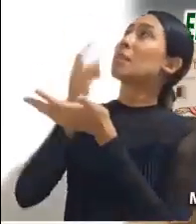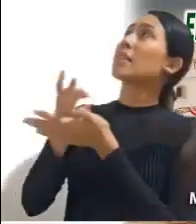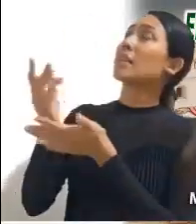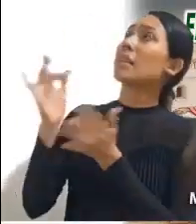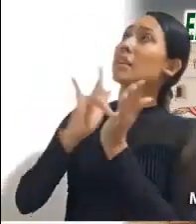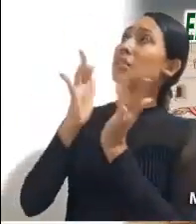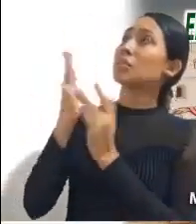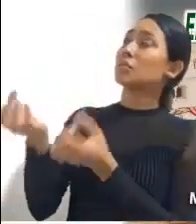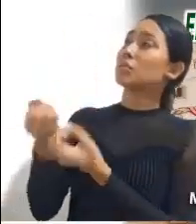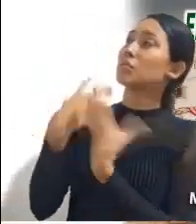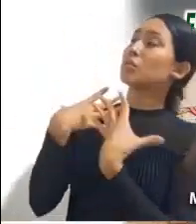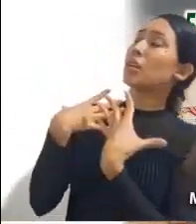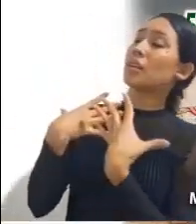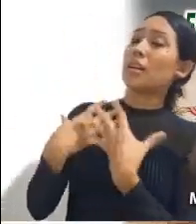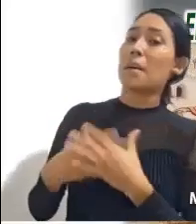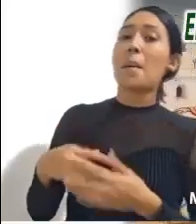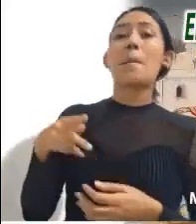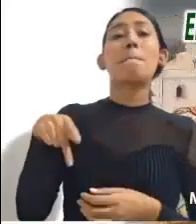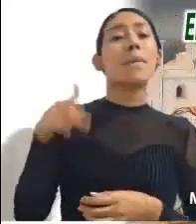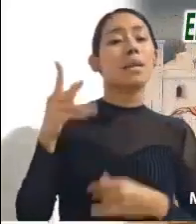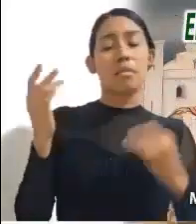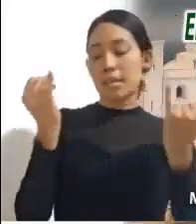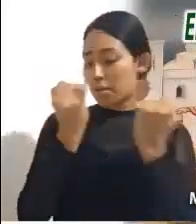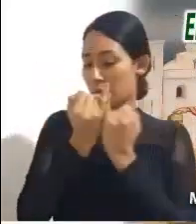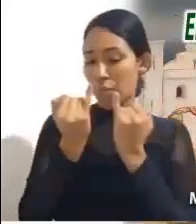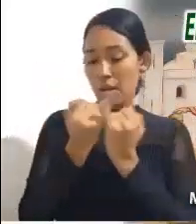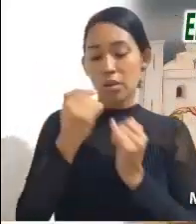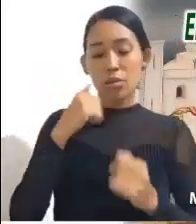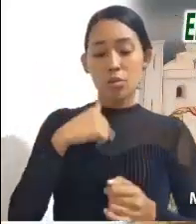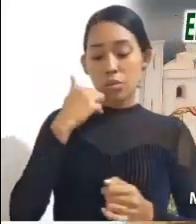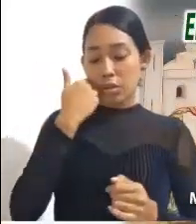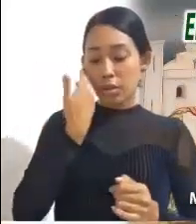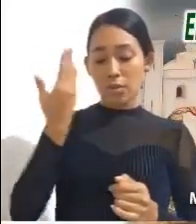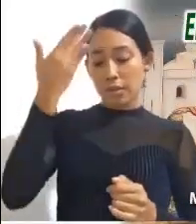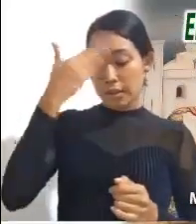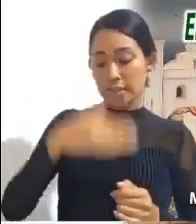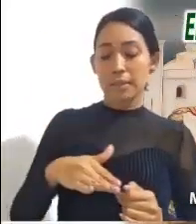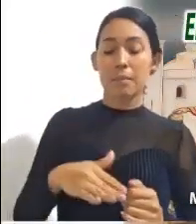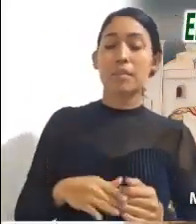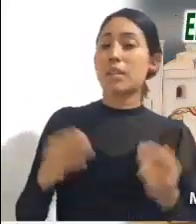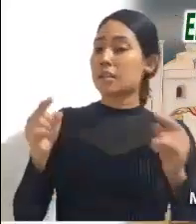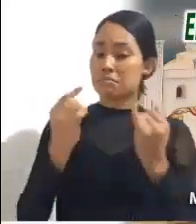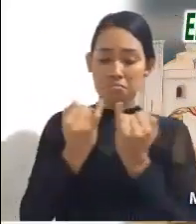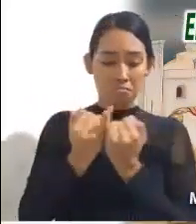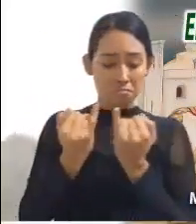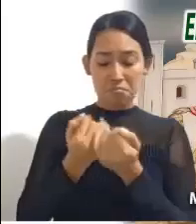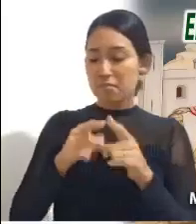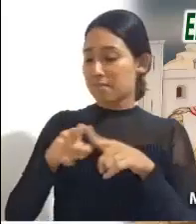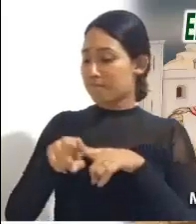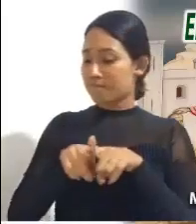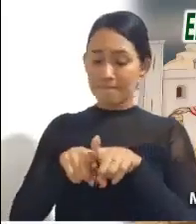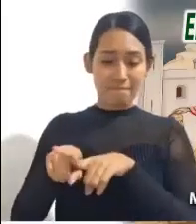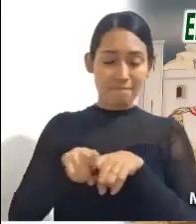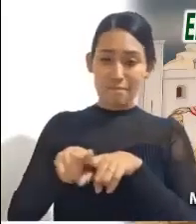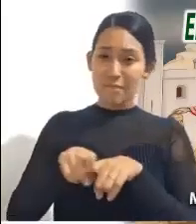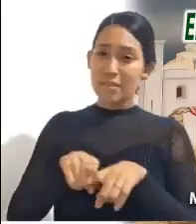nos puede dar. Pero también quisiera que tuviéramos muy en cuenta a todos los hermanos que